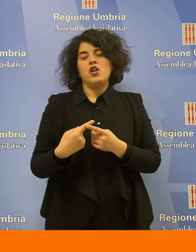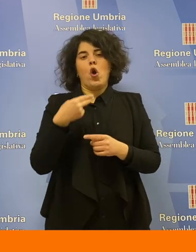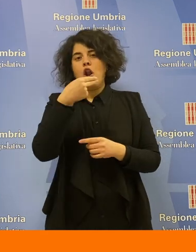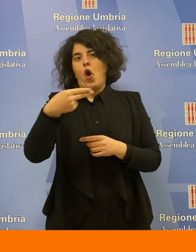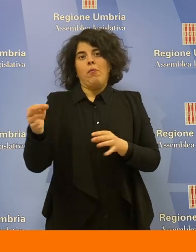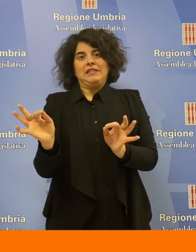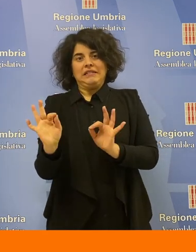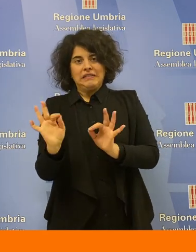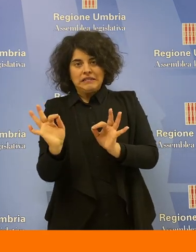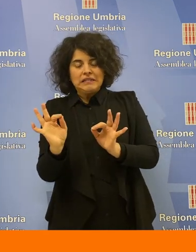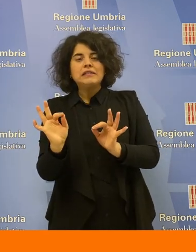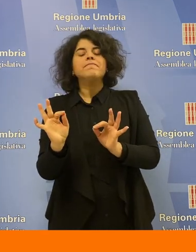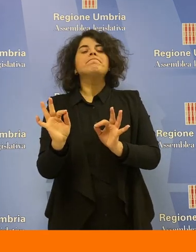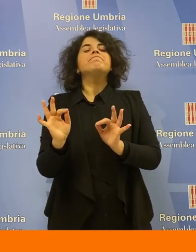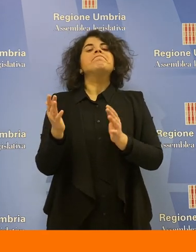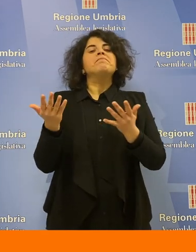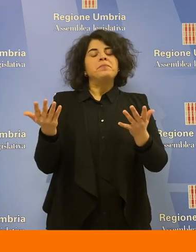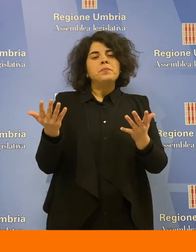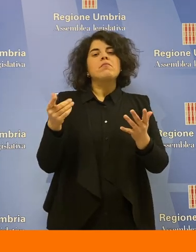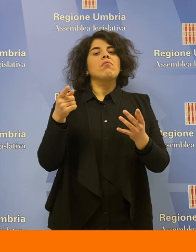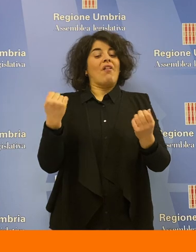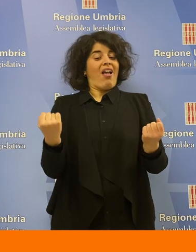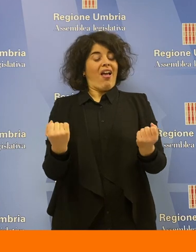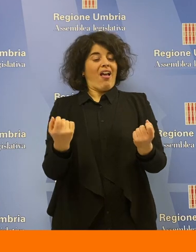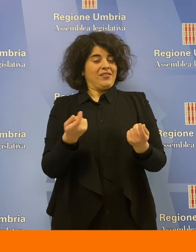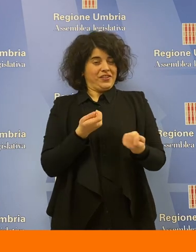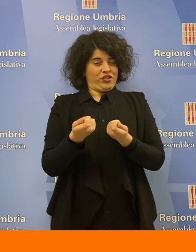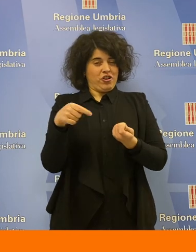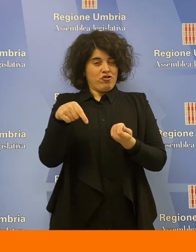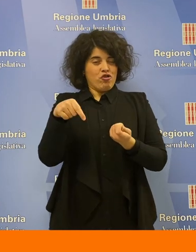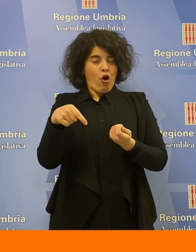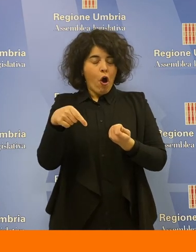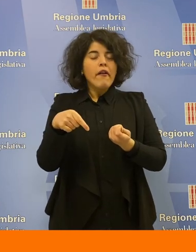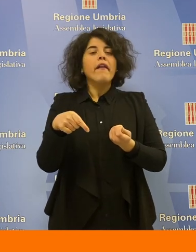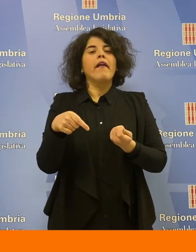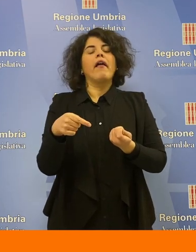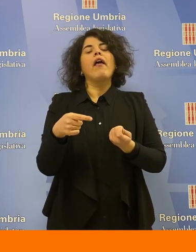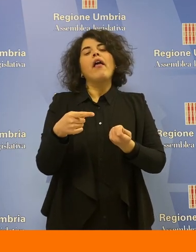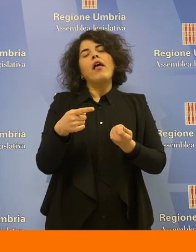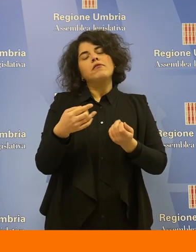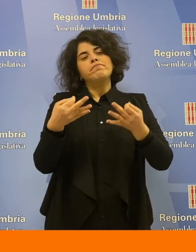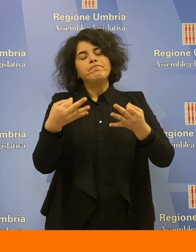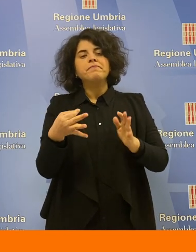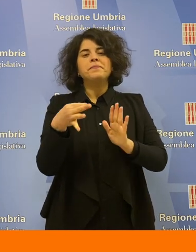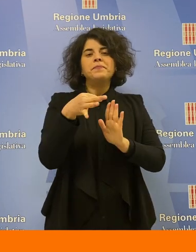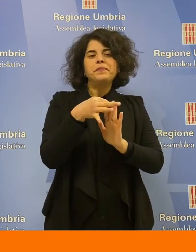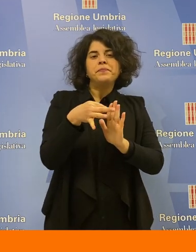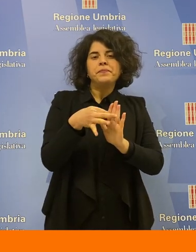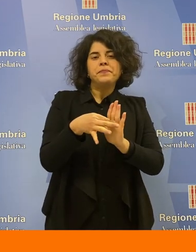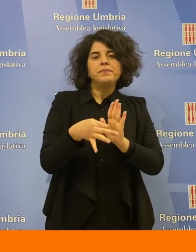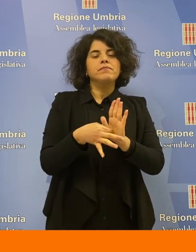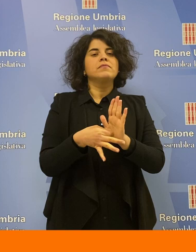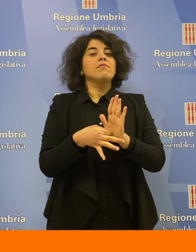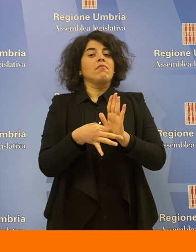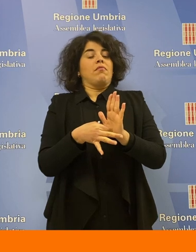nominato il difensore civico e nella sua attività il coordinamento nazionale indica quelle che